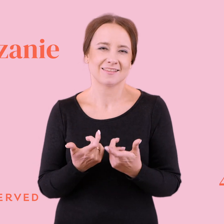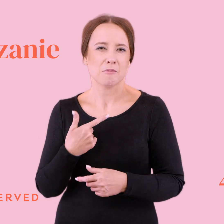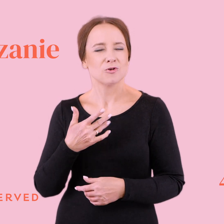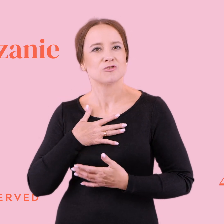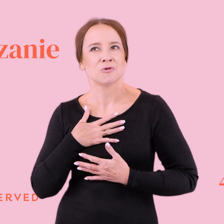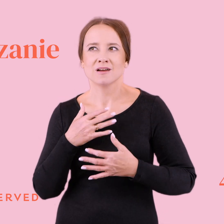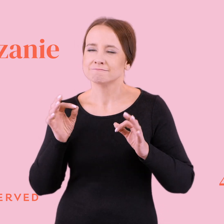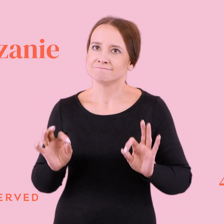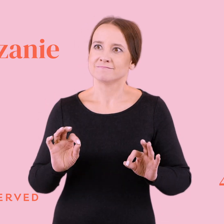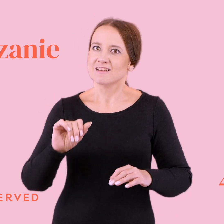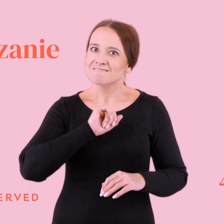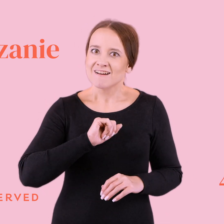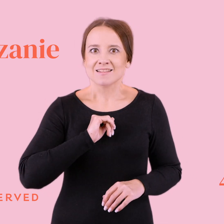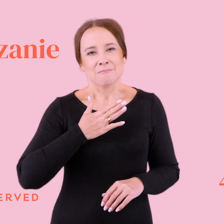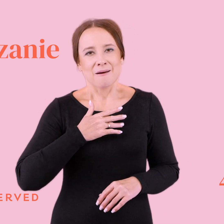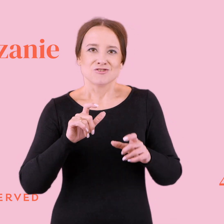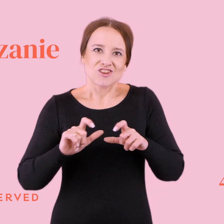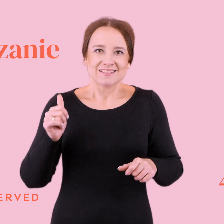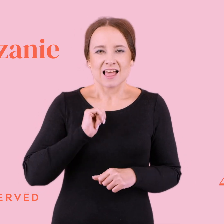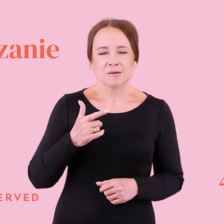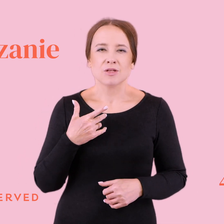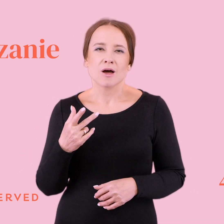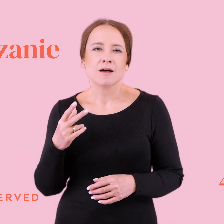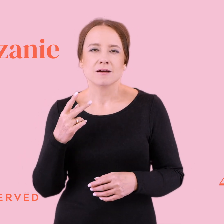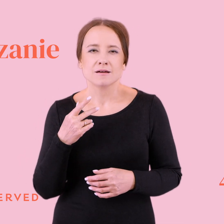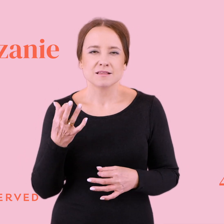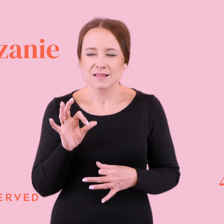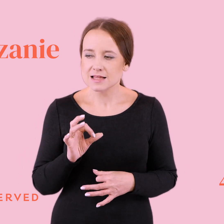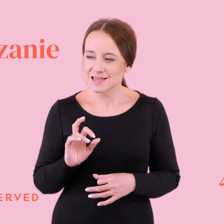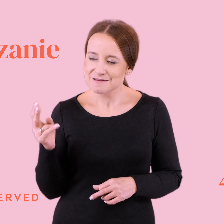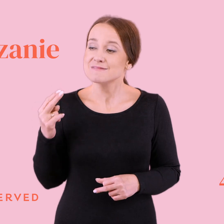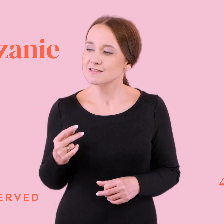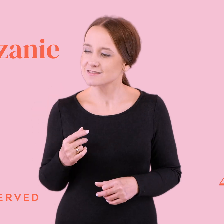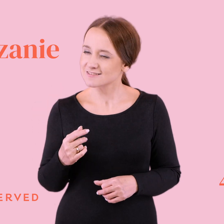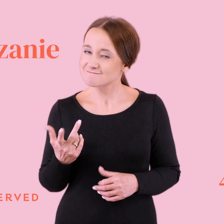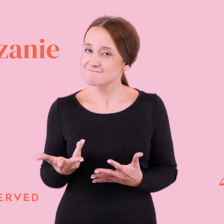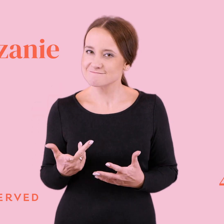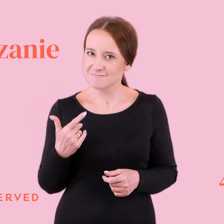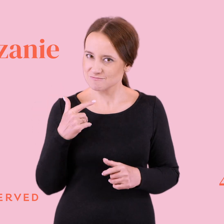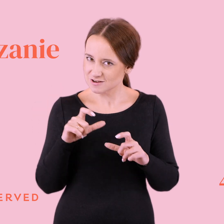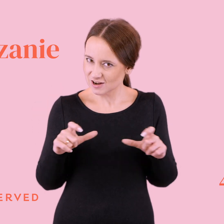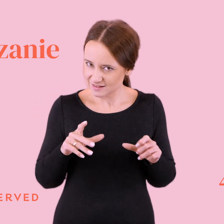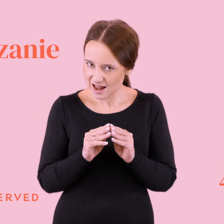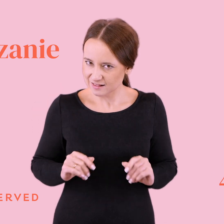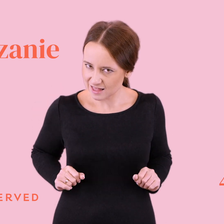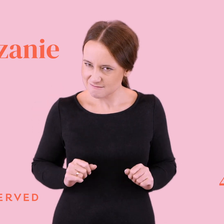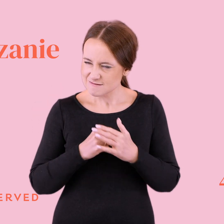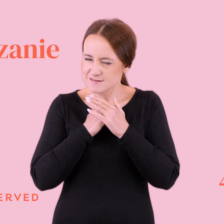taką satysfakcją, że fajnie, no bo mam czas dla siebie, tylko taki, patrz kurwa, mieliśmy razem spędzać ten czas, ale ja sobie go spędzam o wiele lepiej.